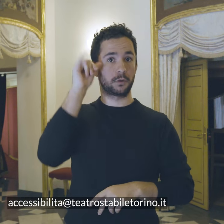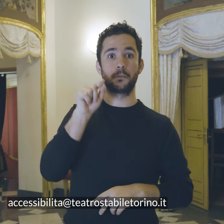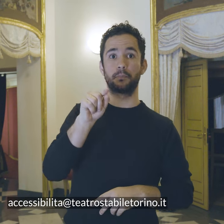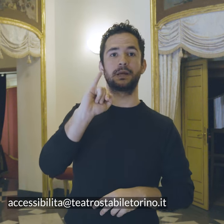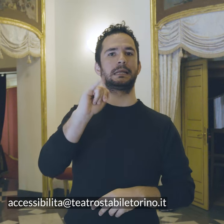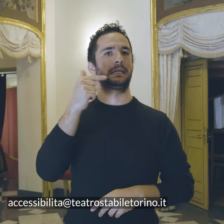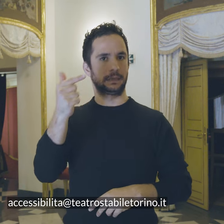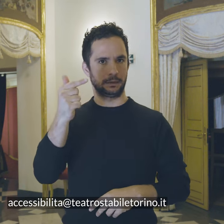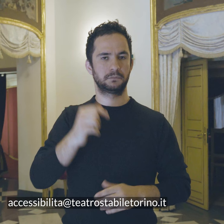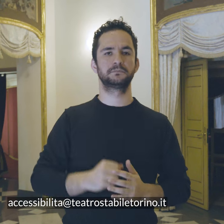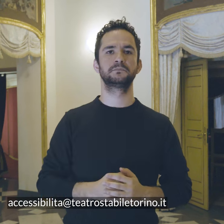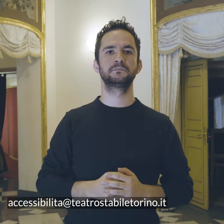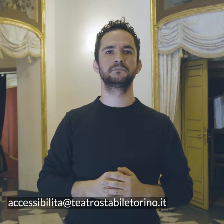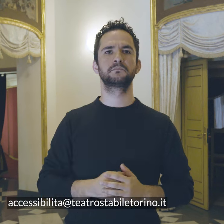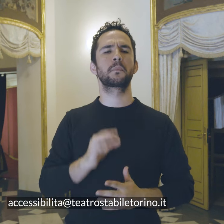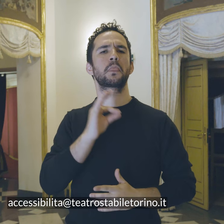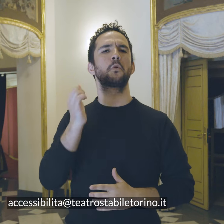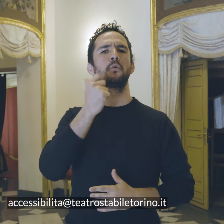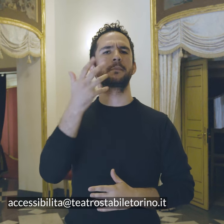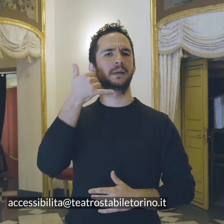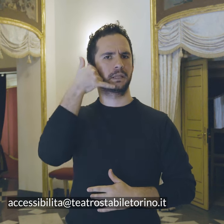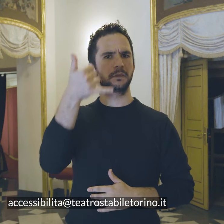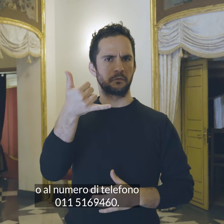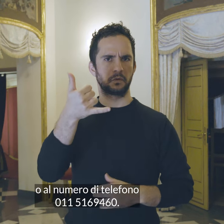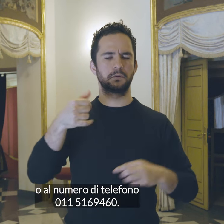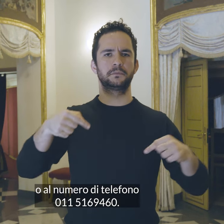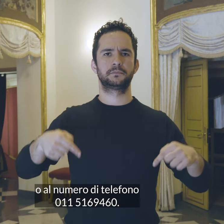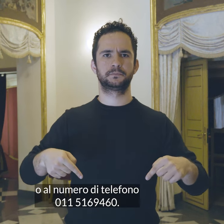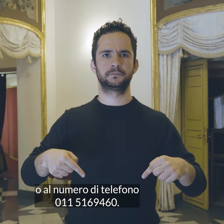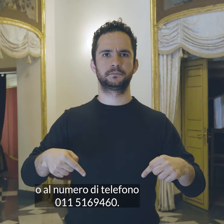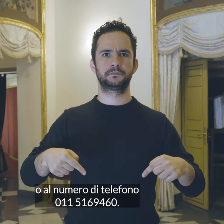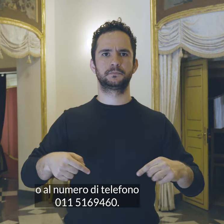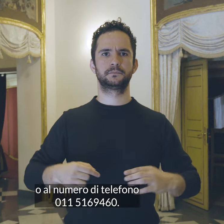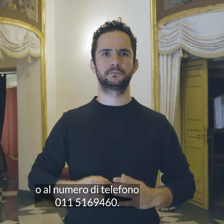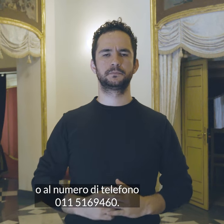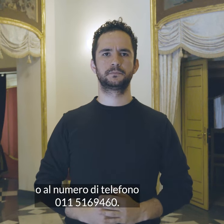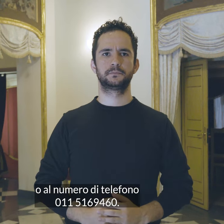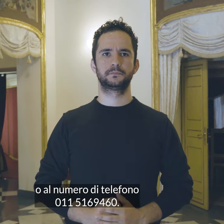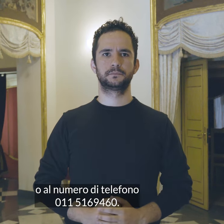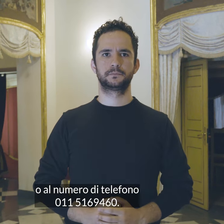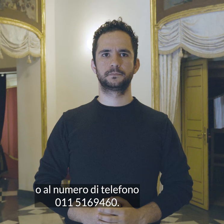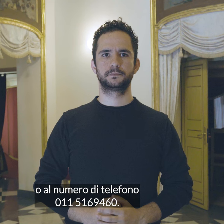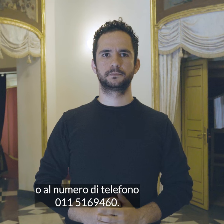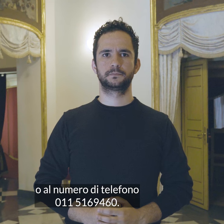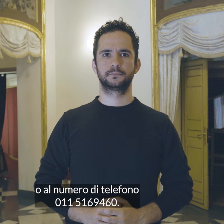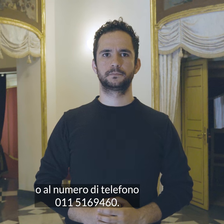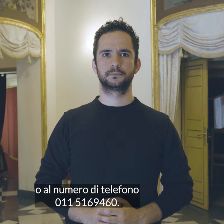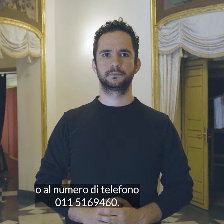-teatrostabile-torino.it O al numero di telefono 011-5169